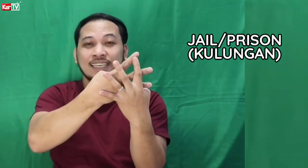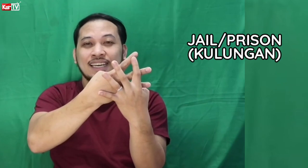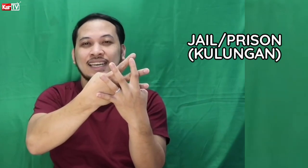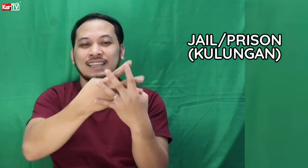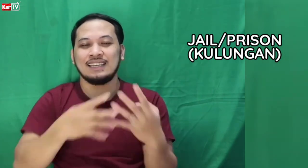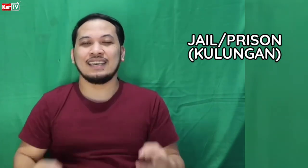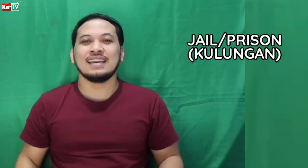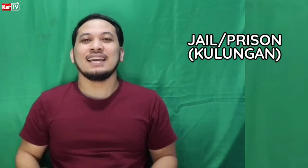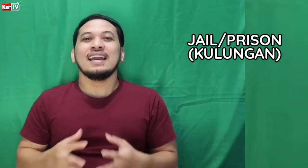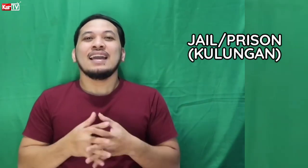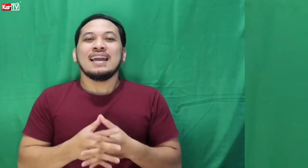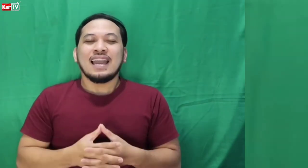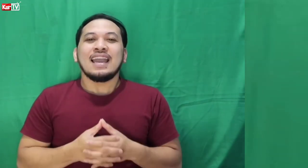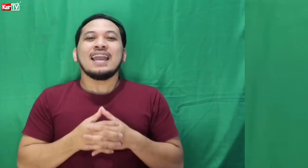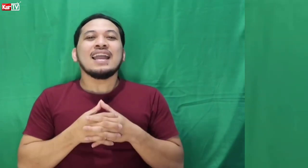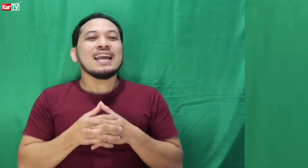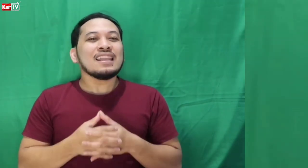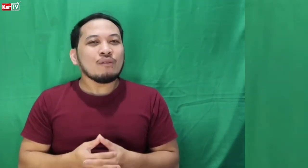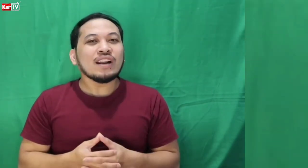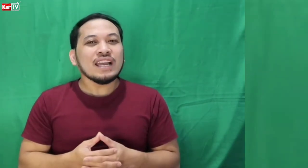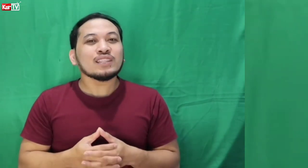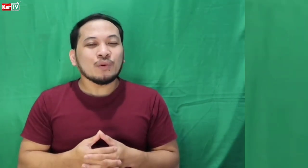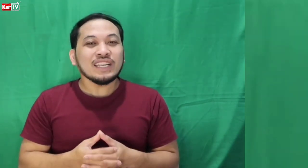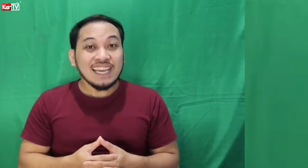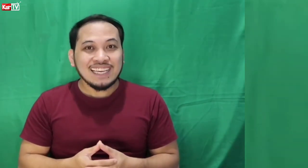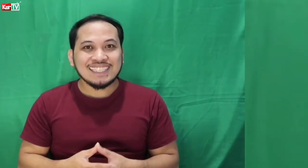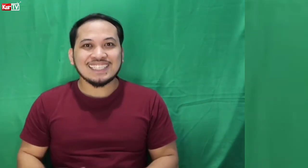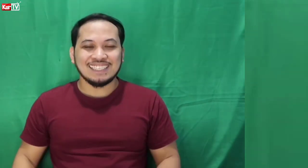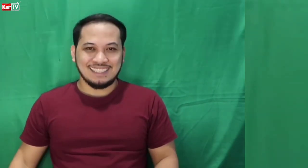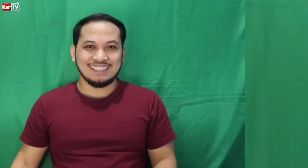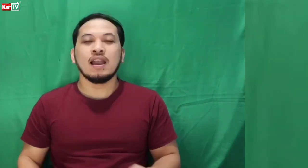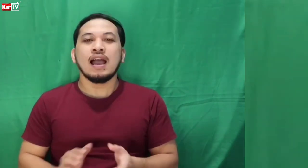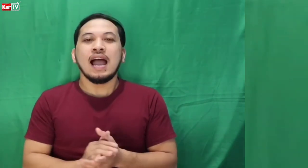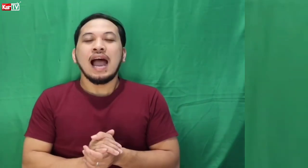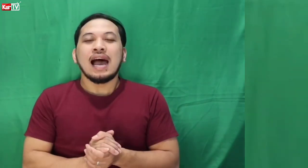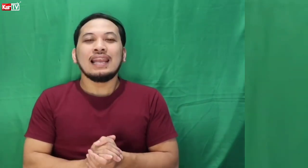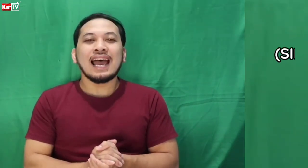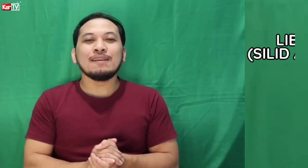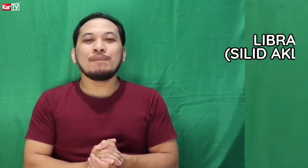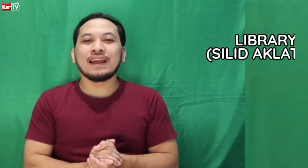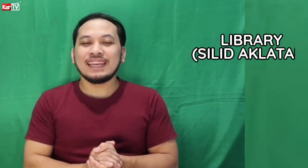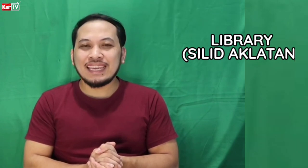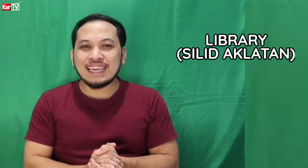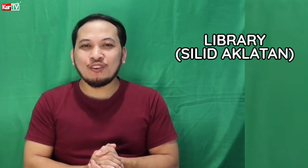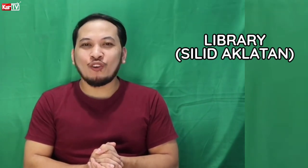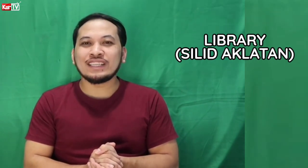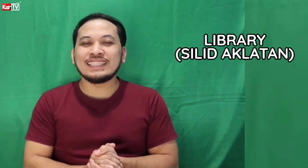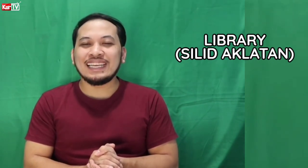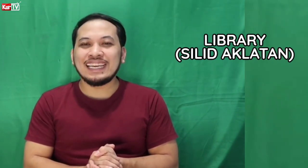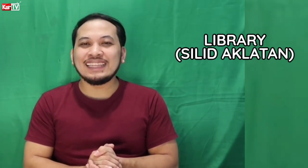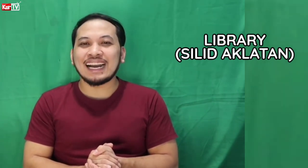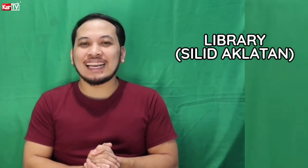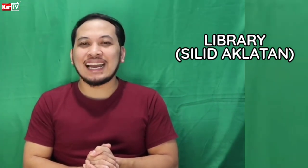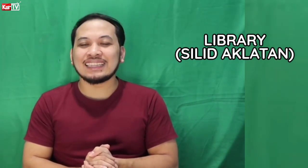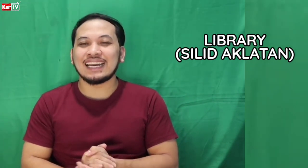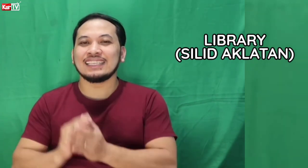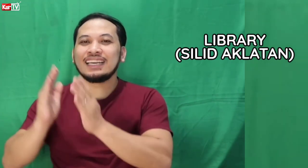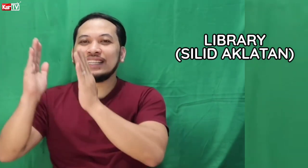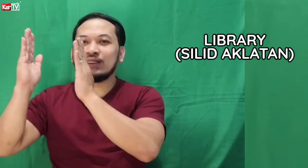Ayan. And our next word is library or silid, aklatan. Ganito